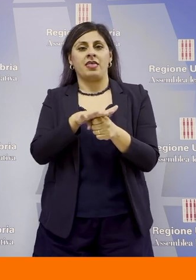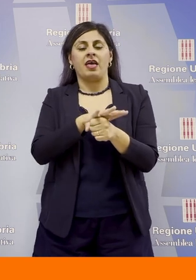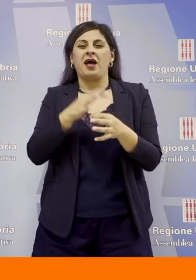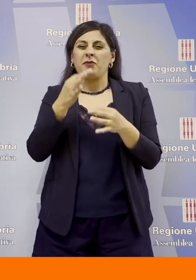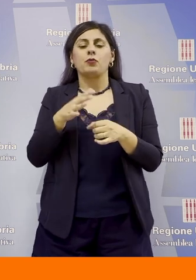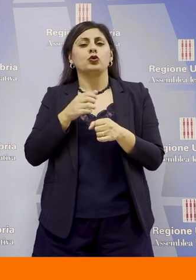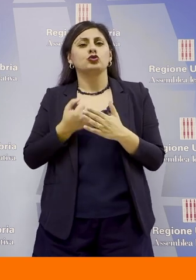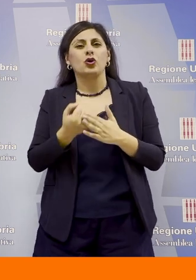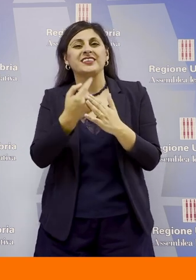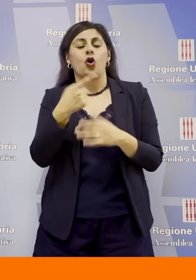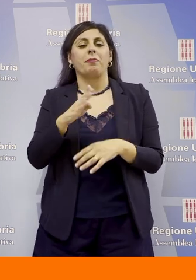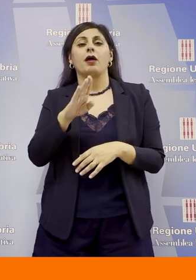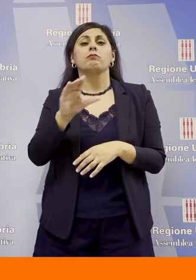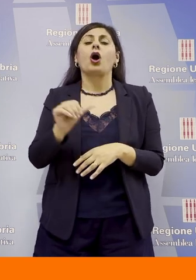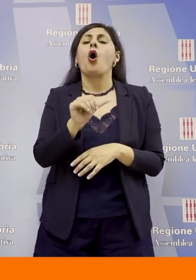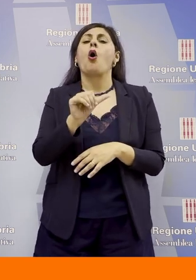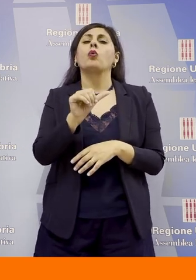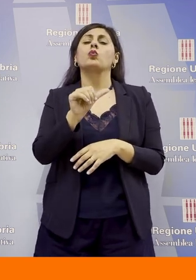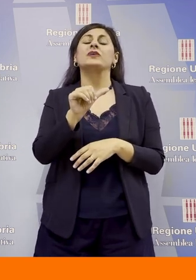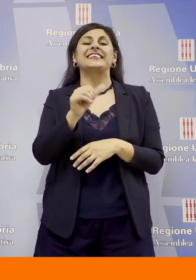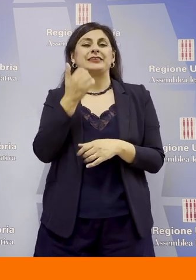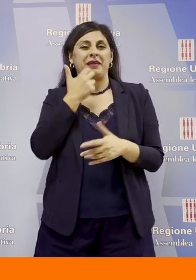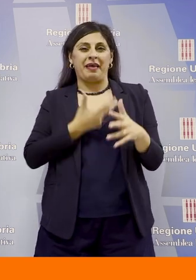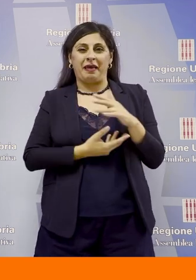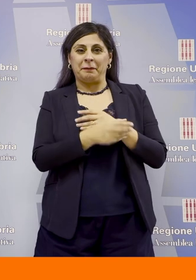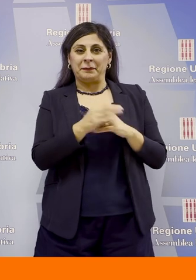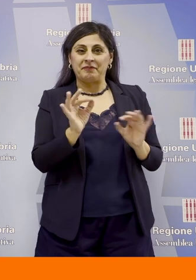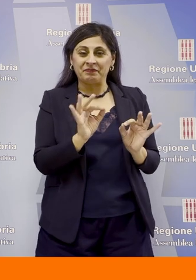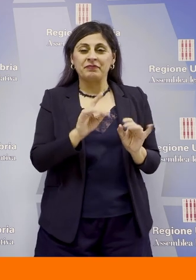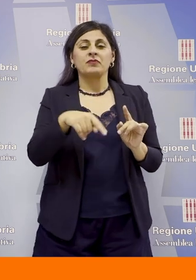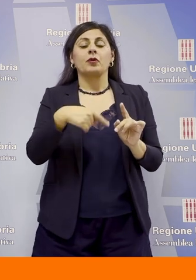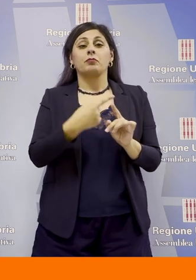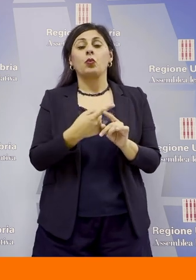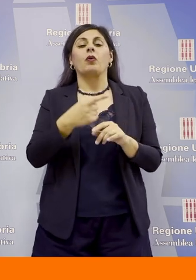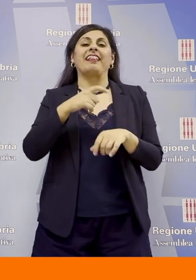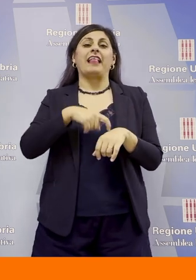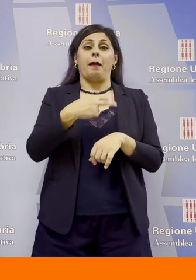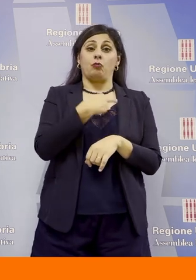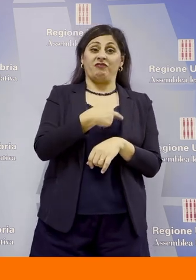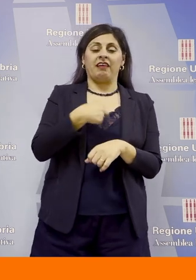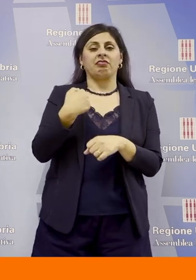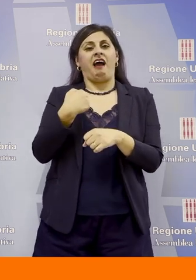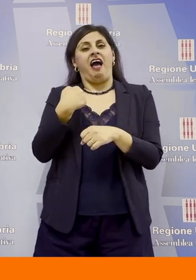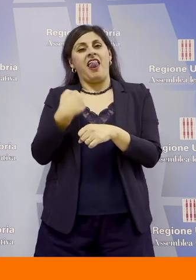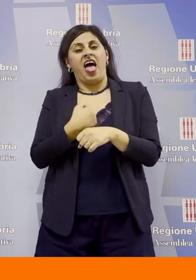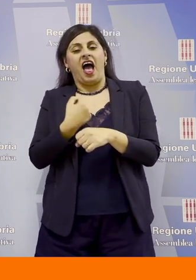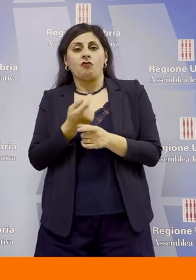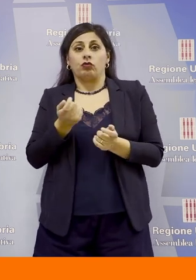sostegno per il bonus alle neomammere la conciliazione dei tempi di vita e di lavoro per